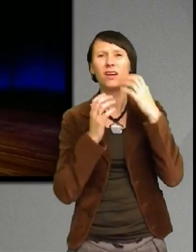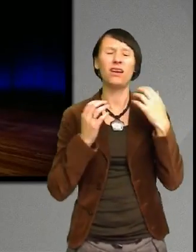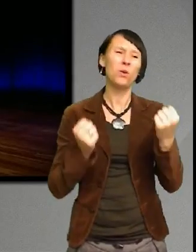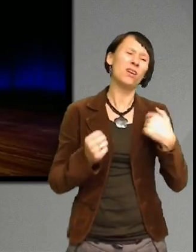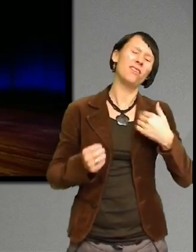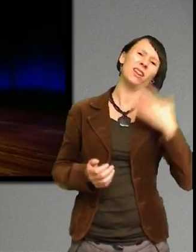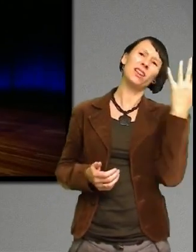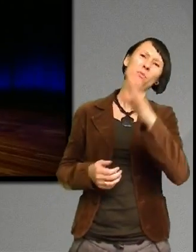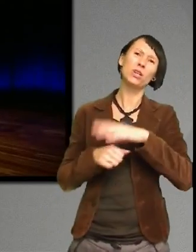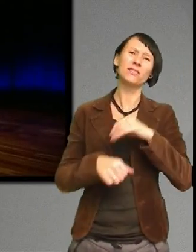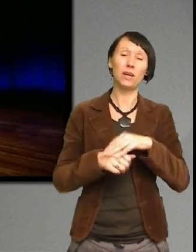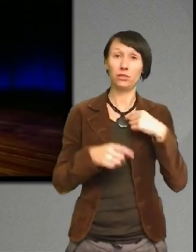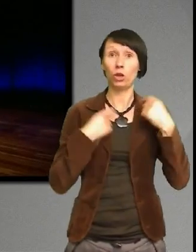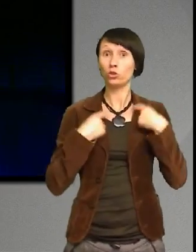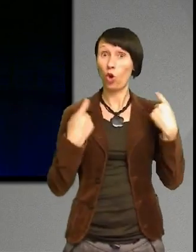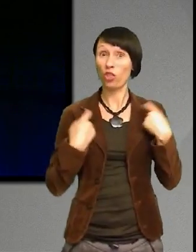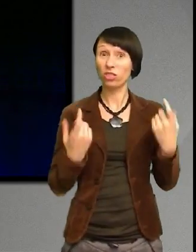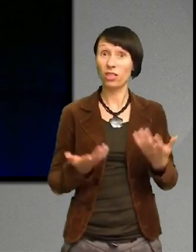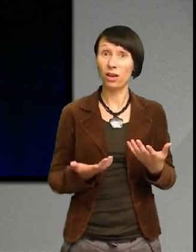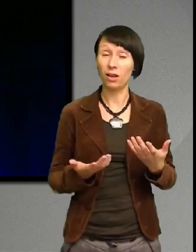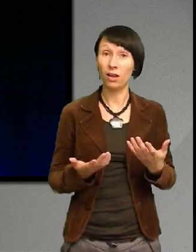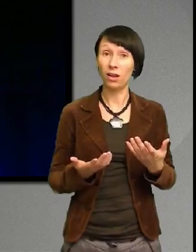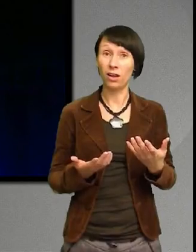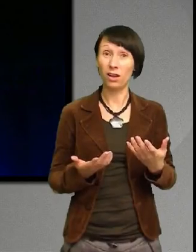mycket så tjat som om det skulle hjälpa. Jag tror mig att mina föräldrar fick lida för det.